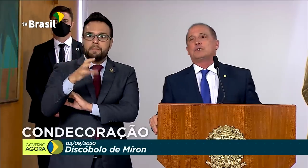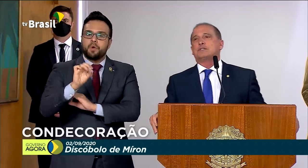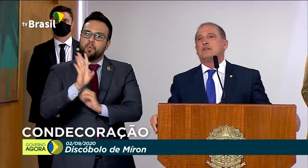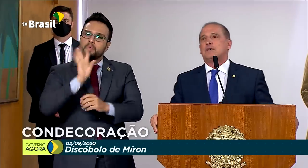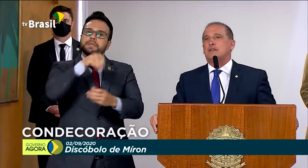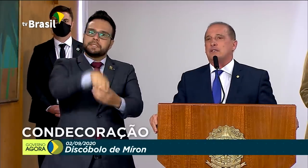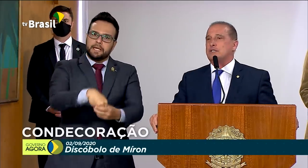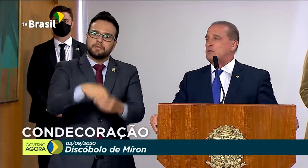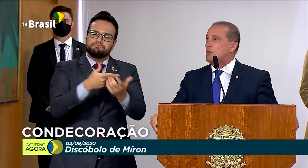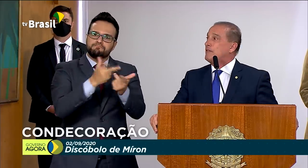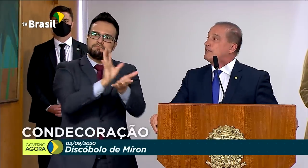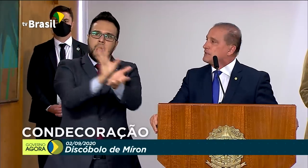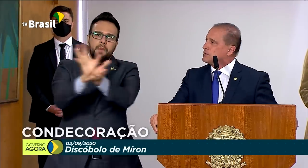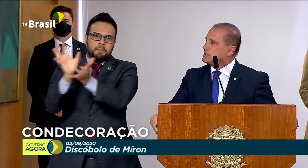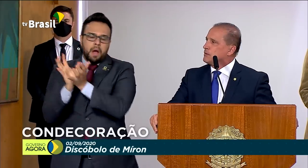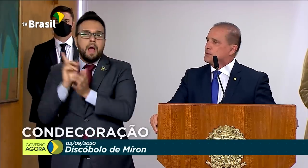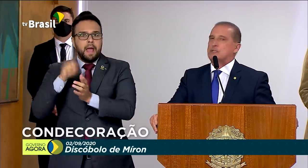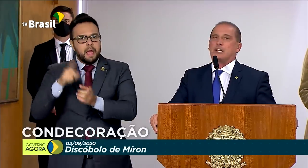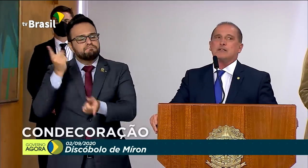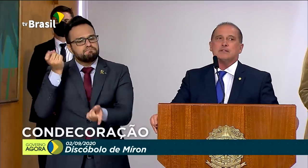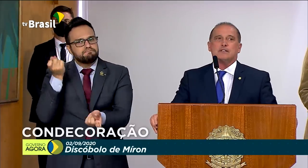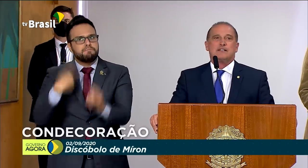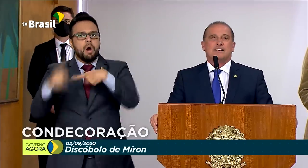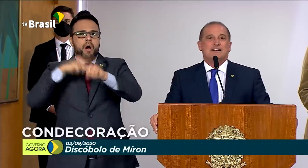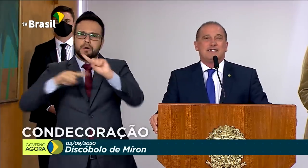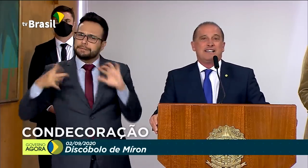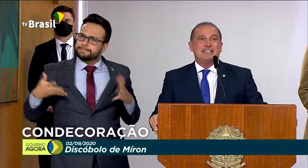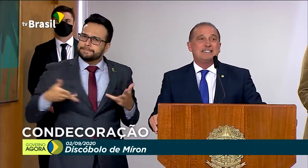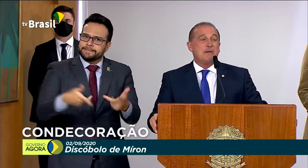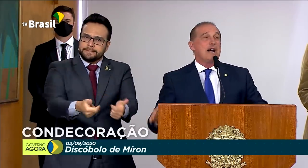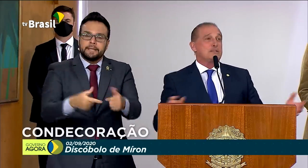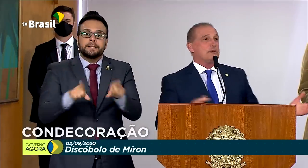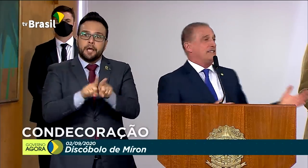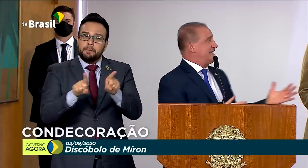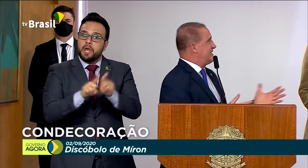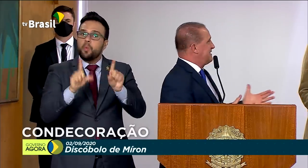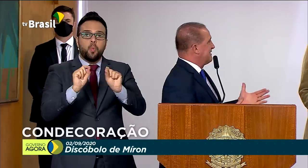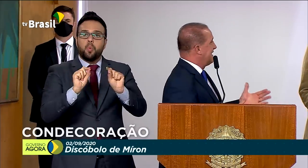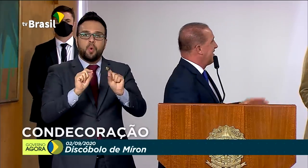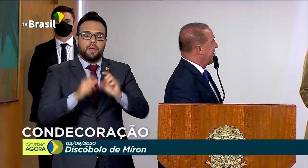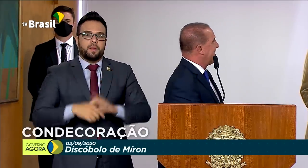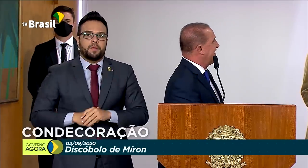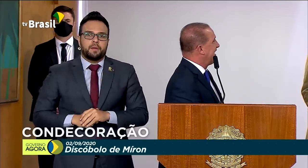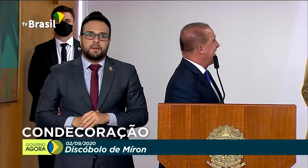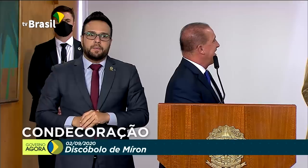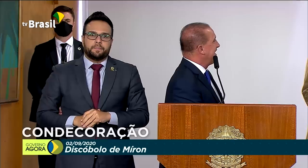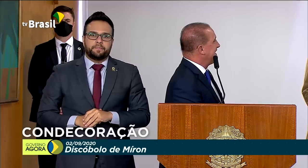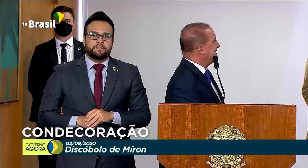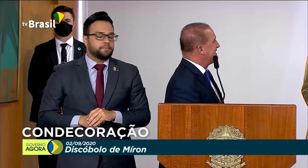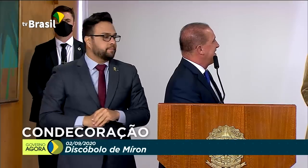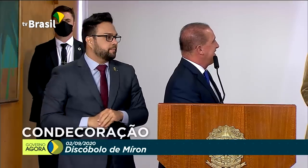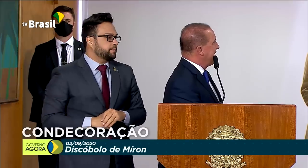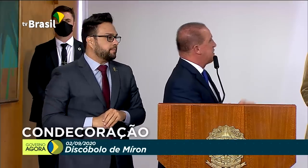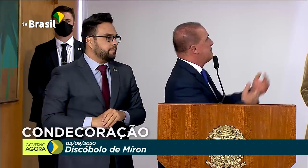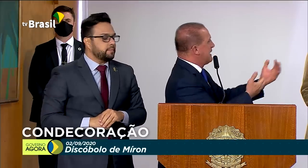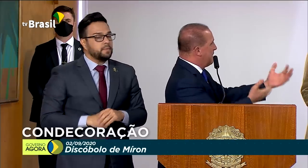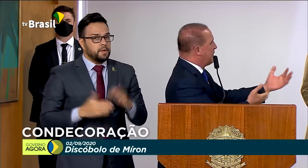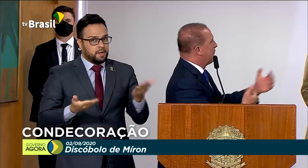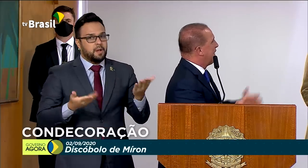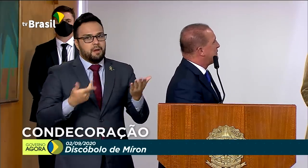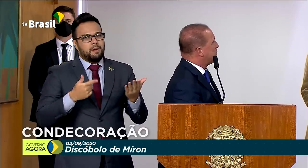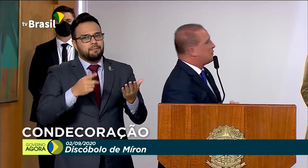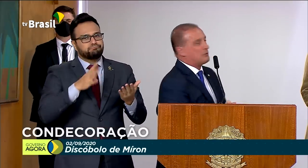delegações. Isso é um avanço extraordinário. E tem mais, presidente. Além de lhe